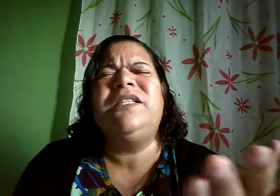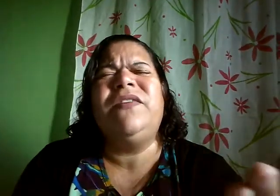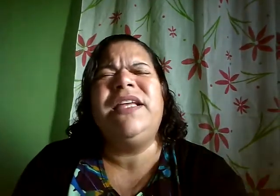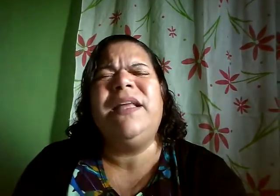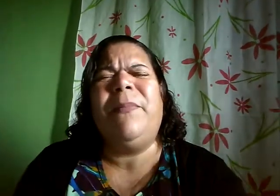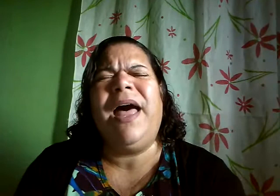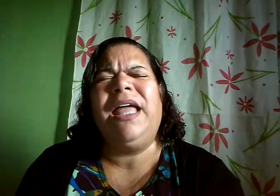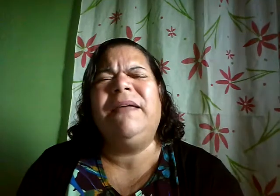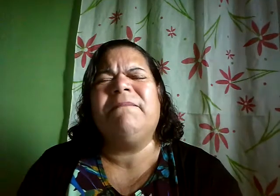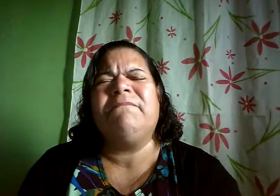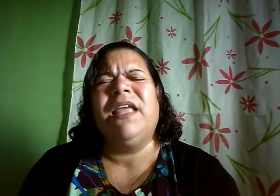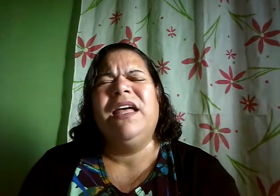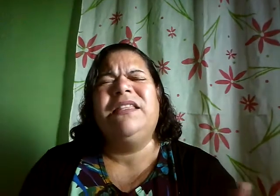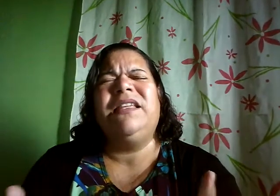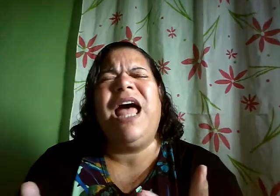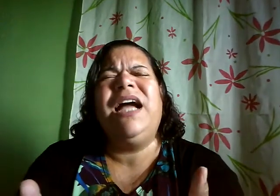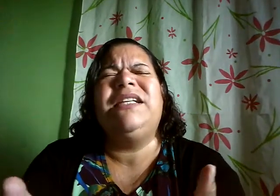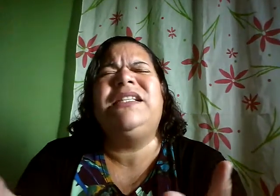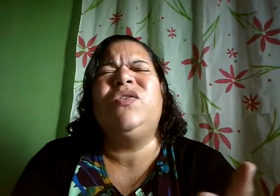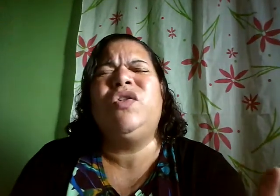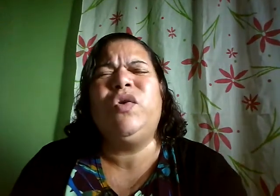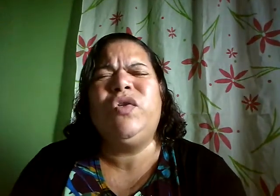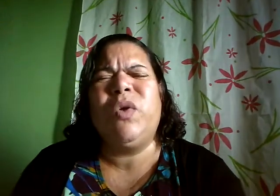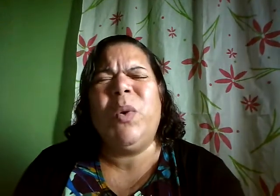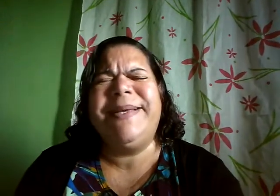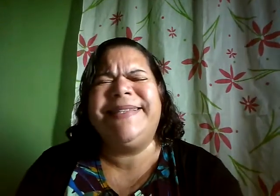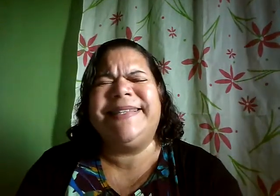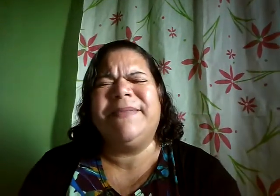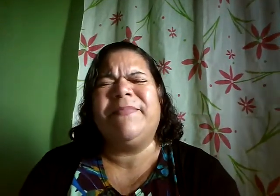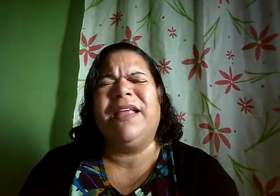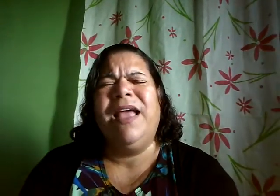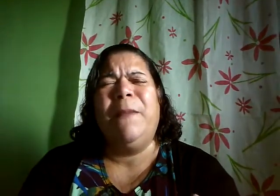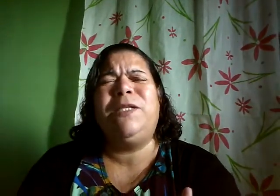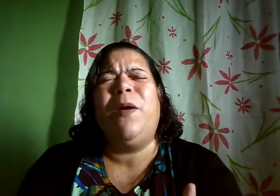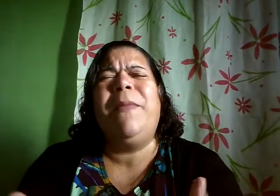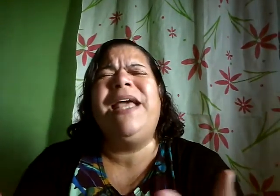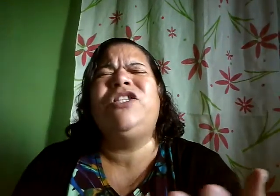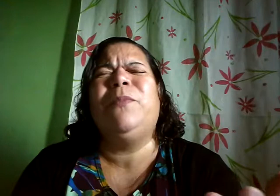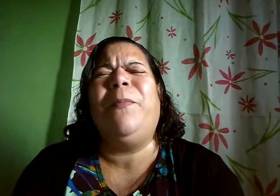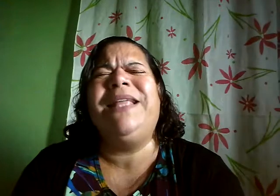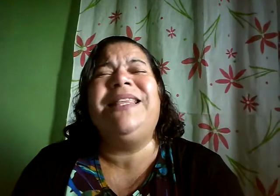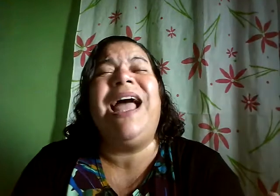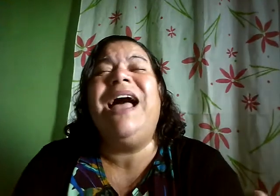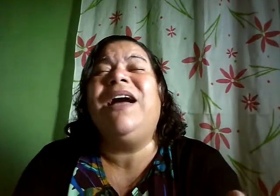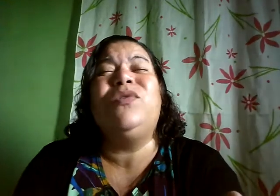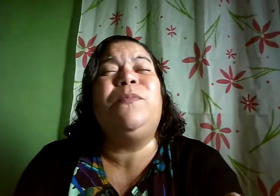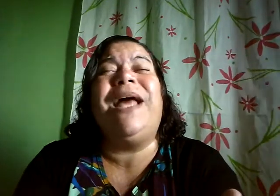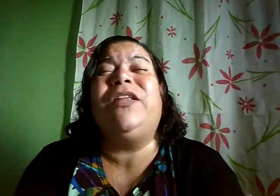as vidas pai traga senhores soluções principalmente meu pai traga os para